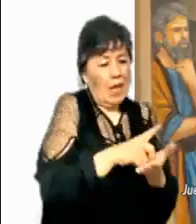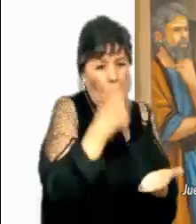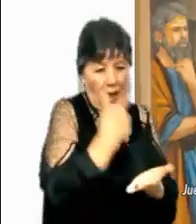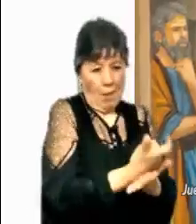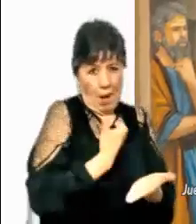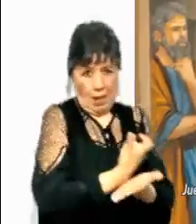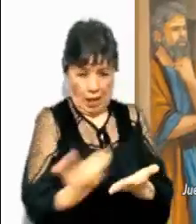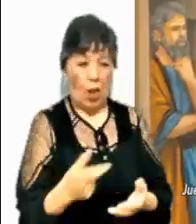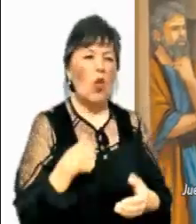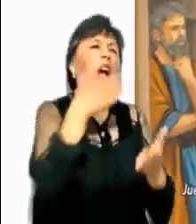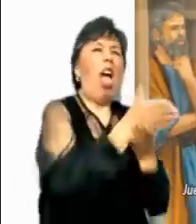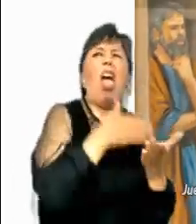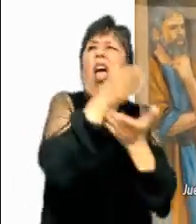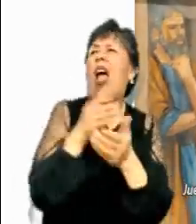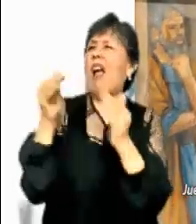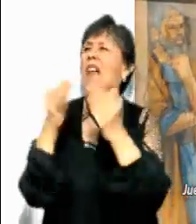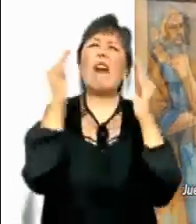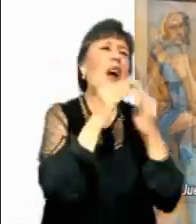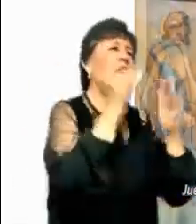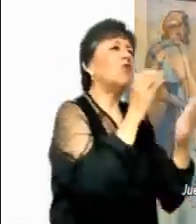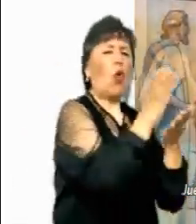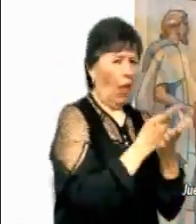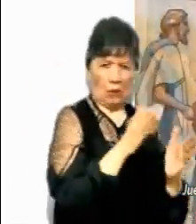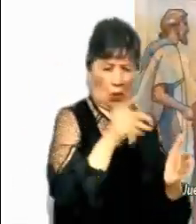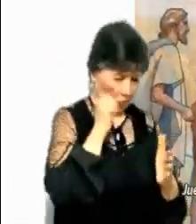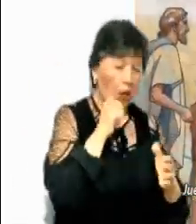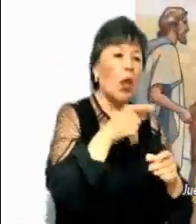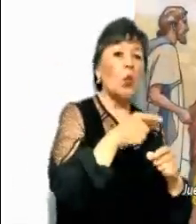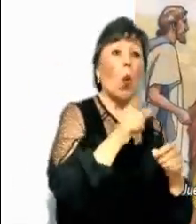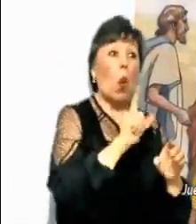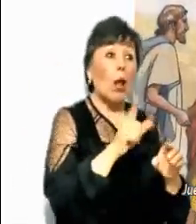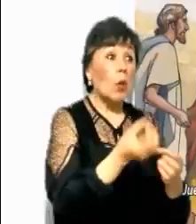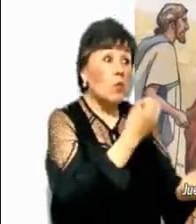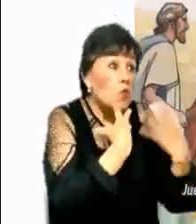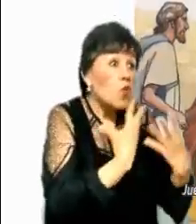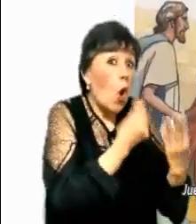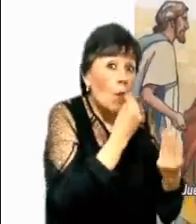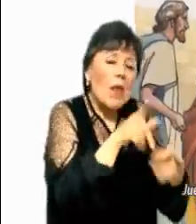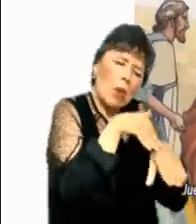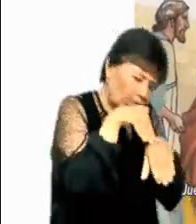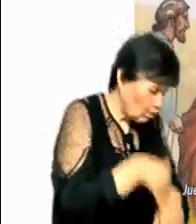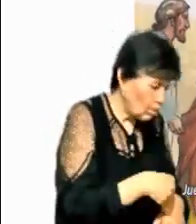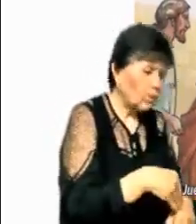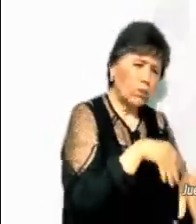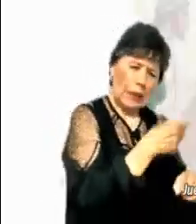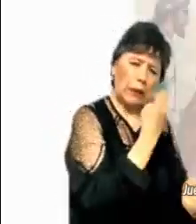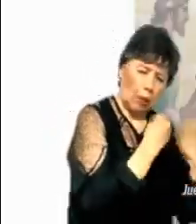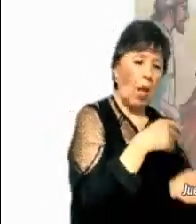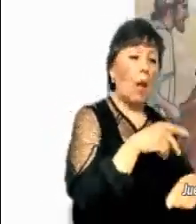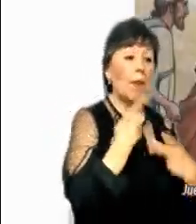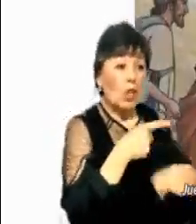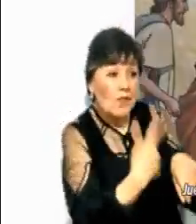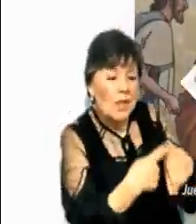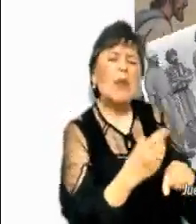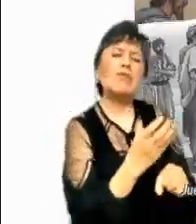casa en casa. En cualquier ciudad donde entren y los reciban, coman lo que les den. Curen a los enfermos que